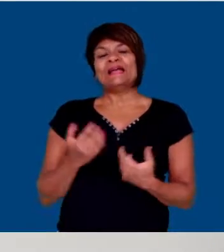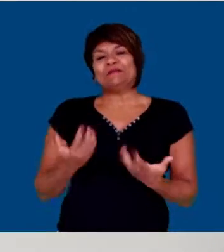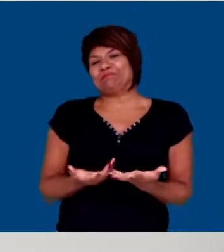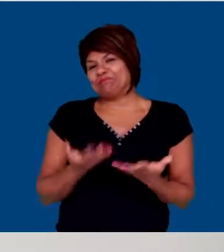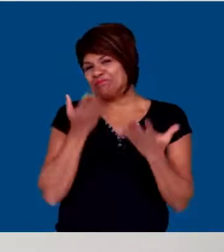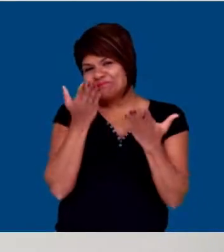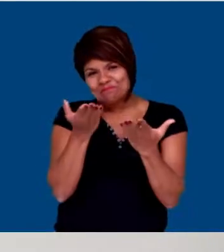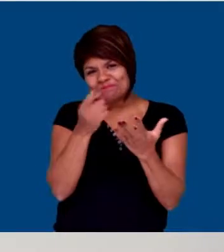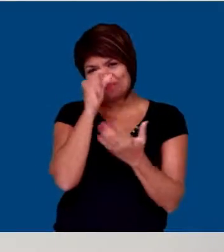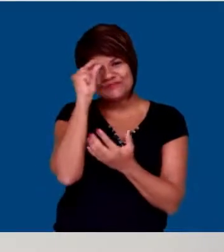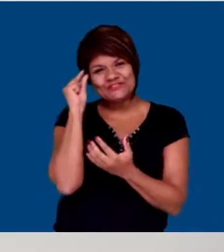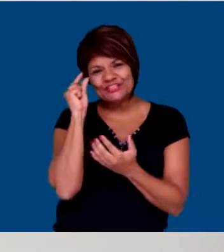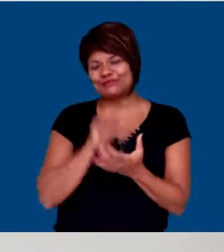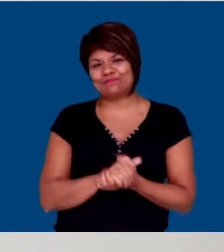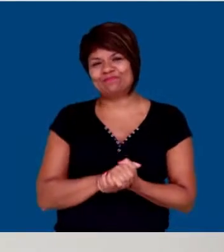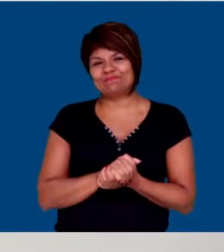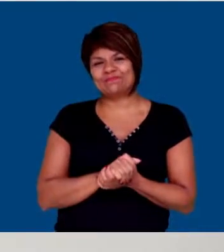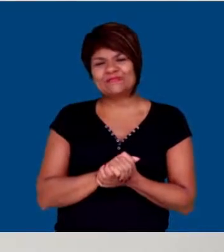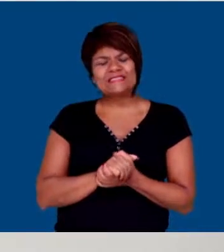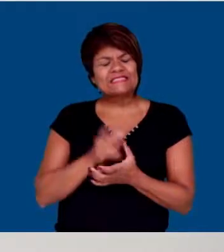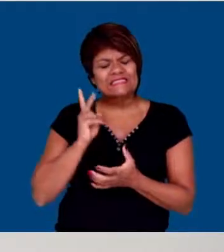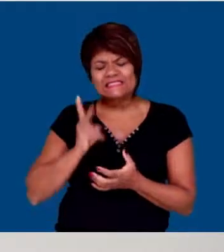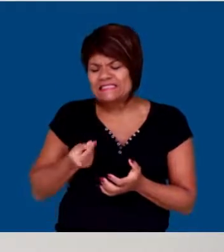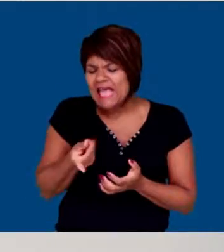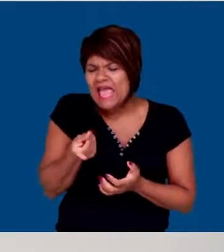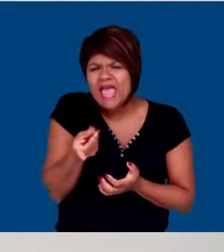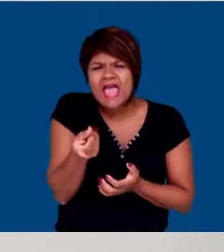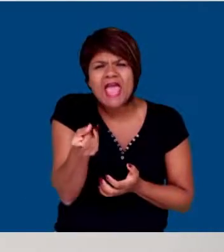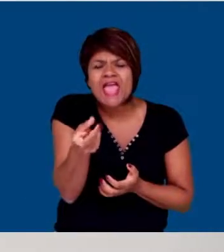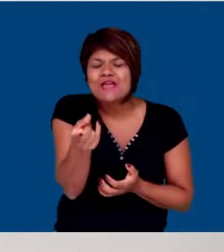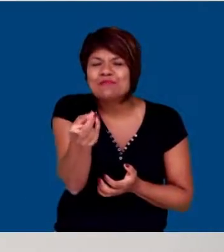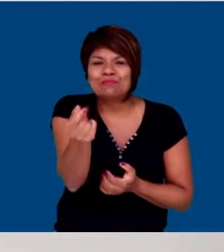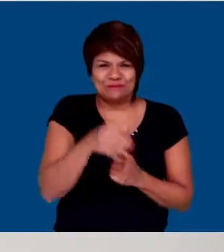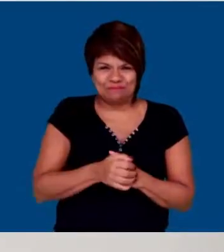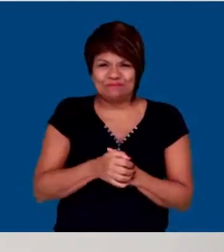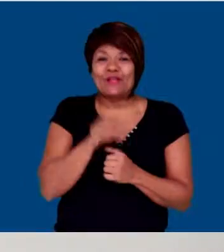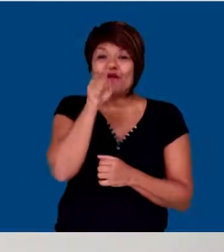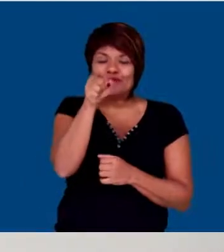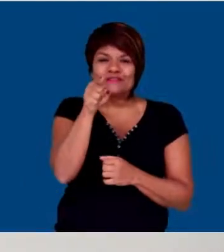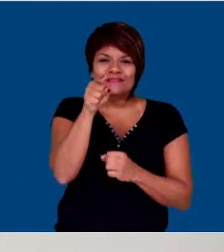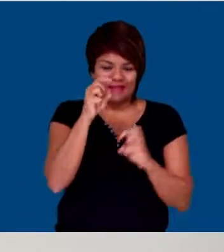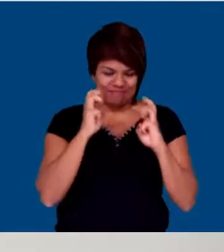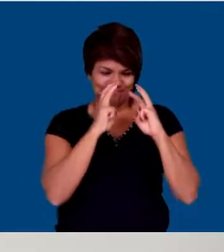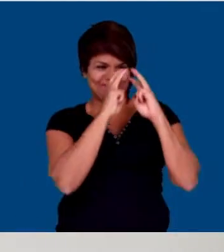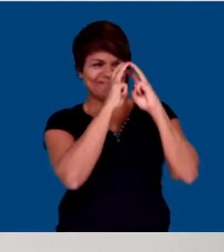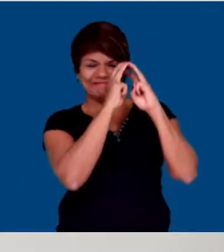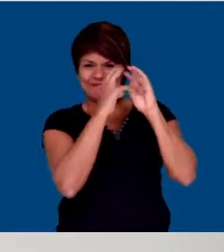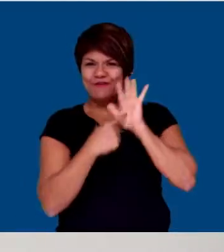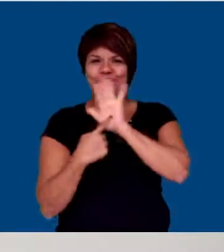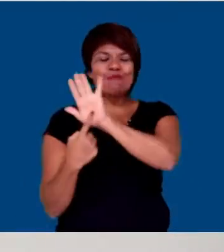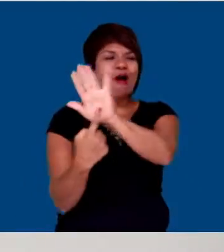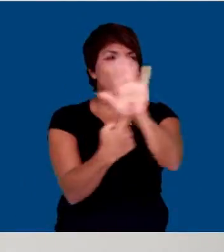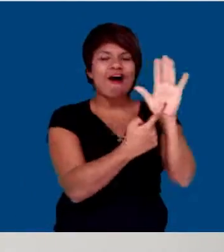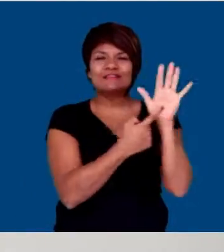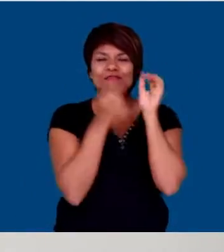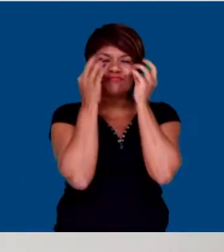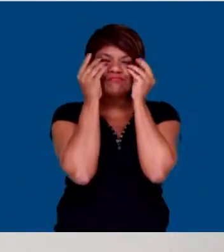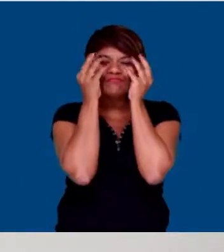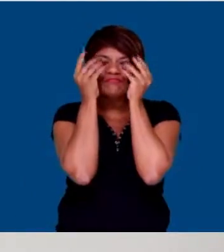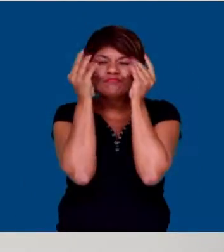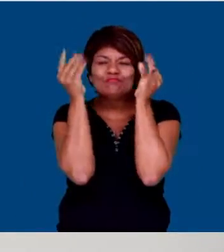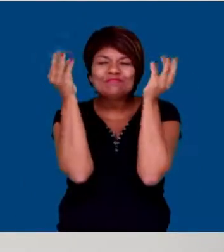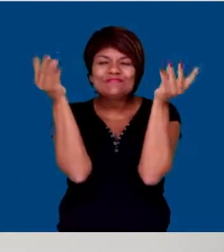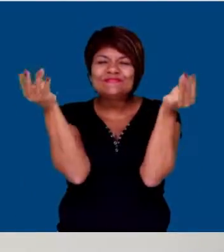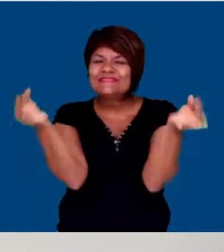Tordino, a gente quer que eternamente o senhor continue com os olhos brilhando quando fala do Centro de Educação para Surdos, o Branco, que o senhor